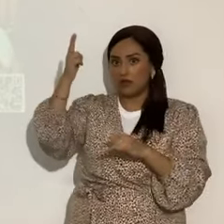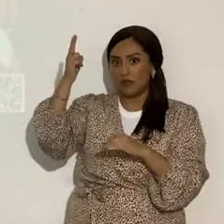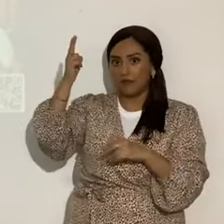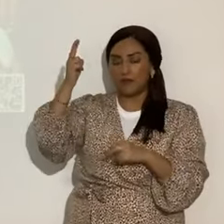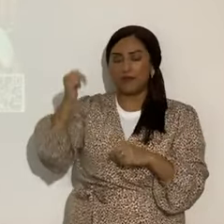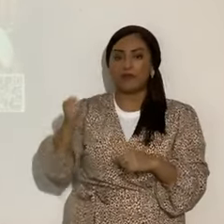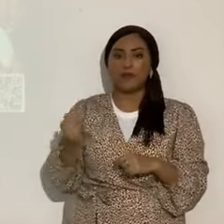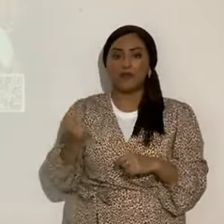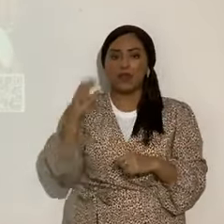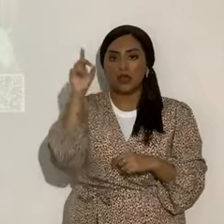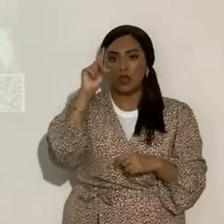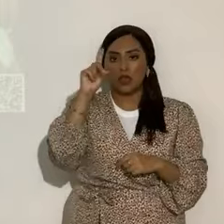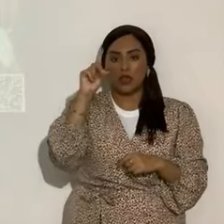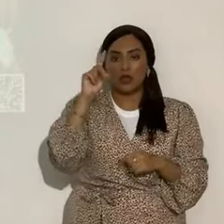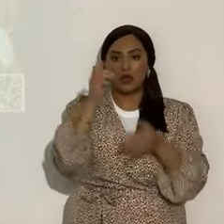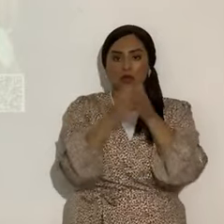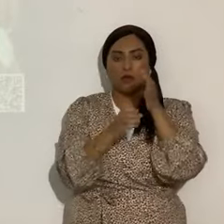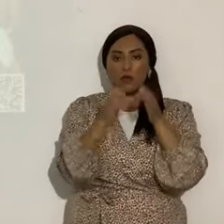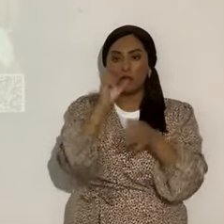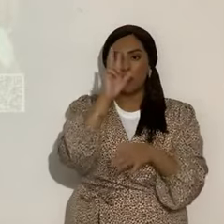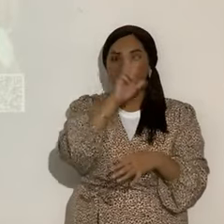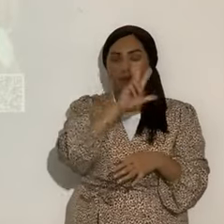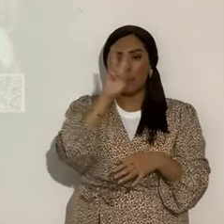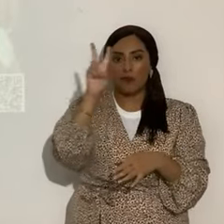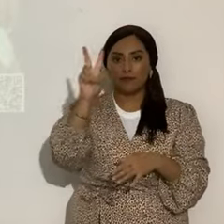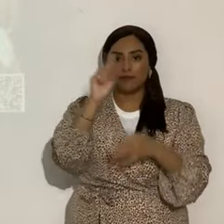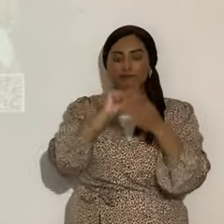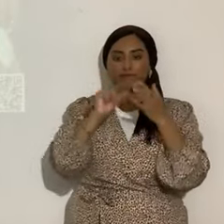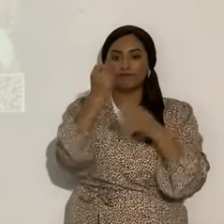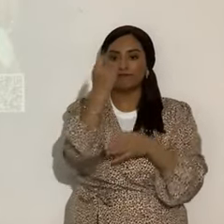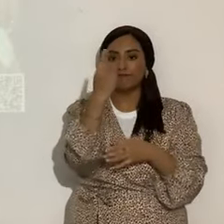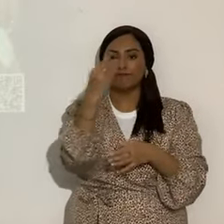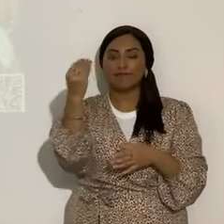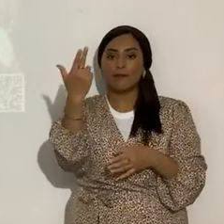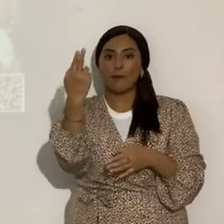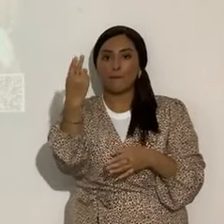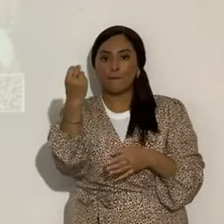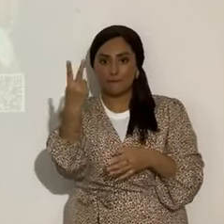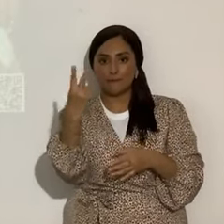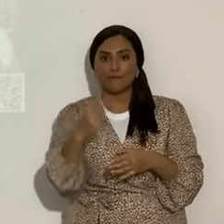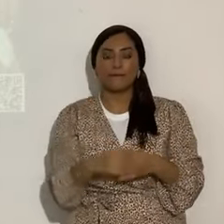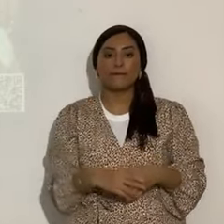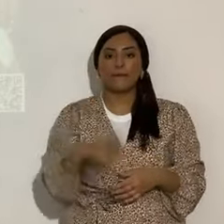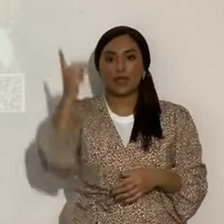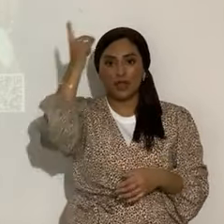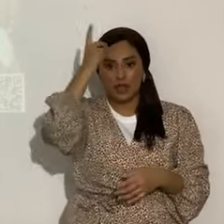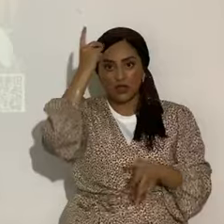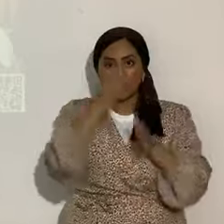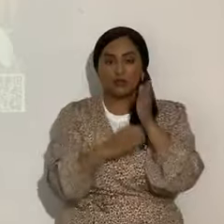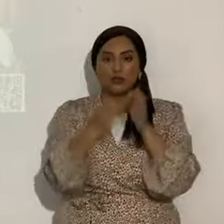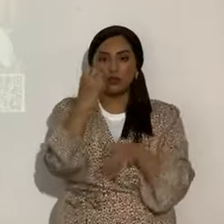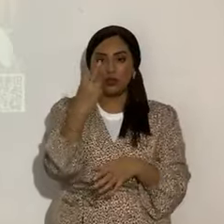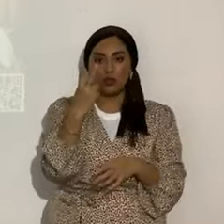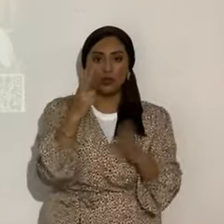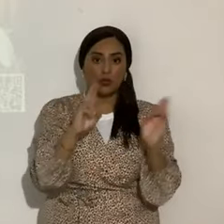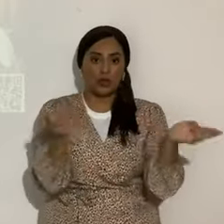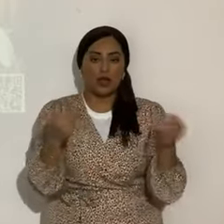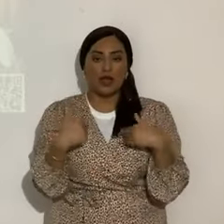32, verso 11 y 12. Bueno, entonces, Daniel 12. Ya lo tienen. En